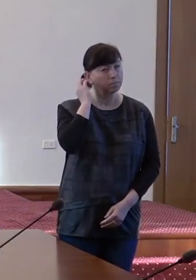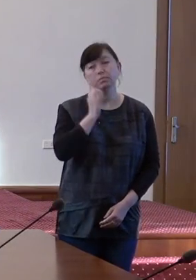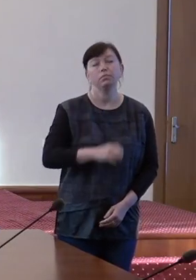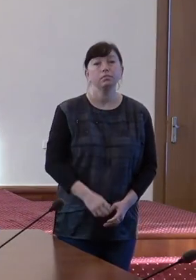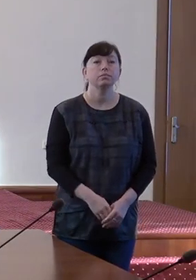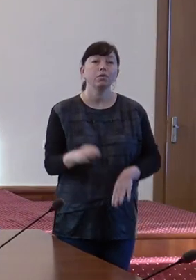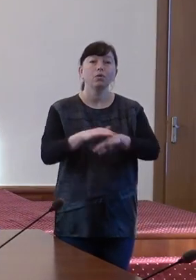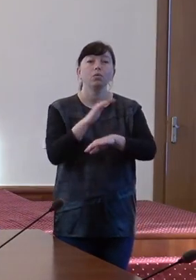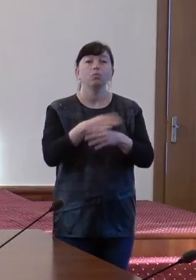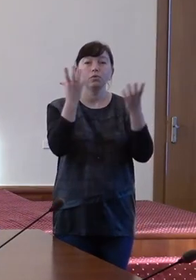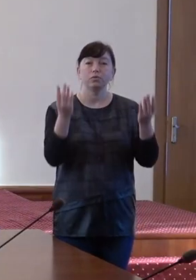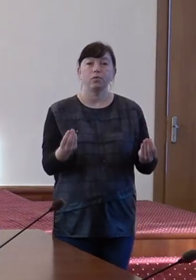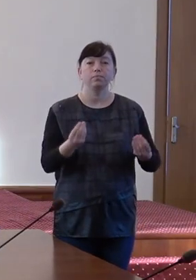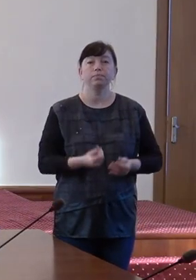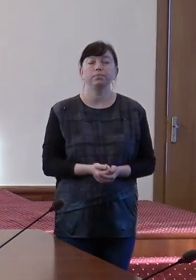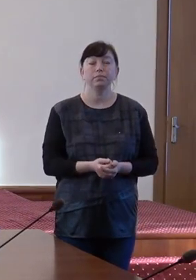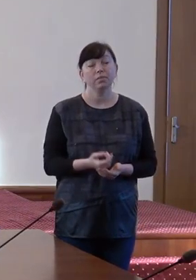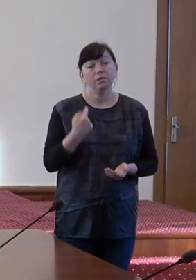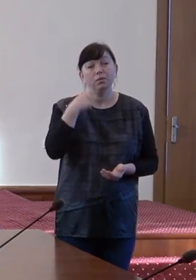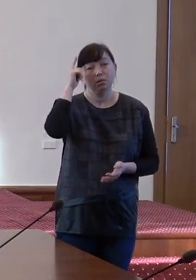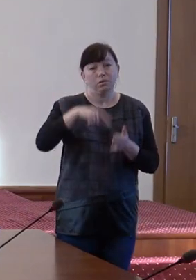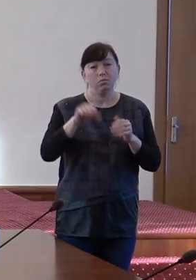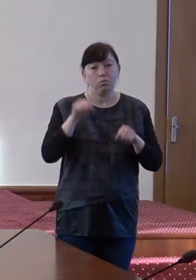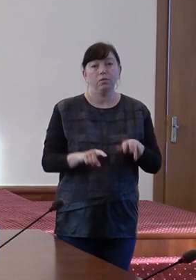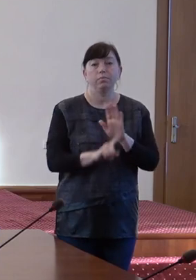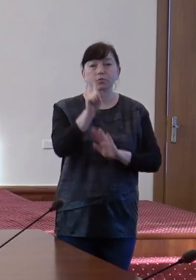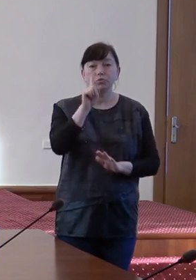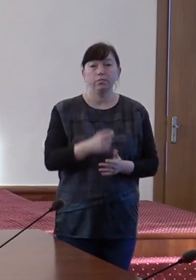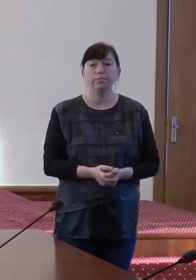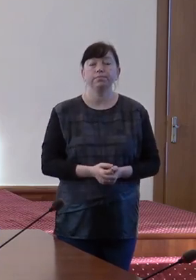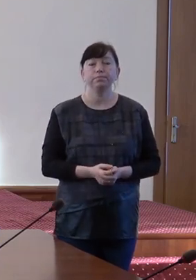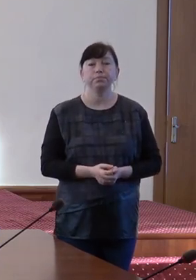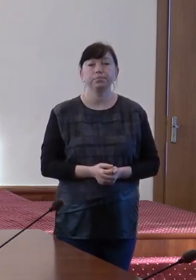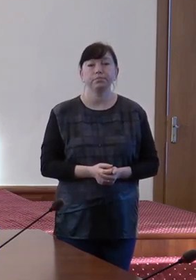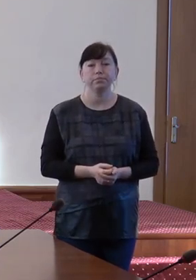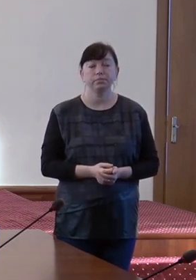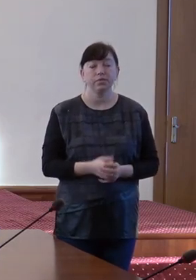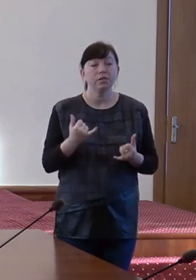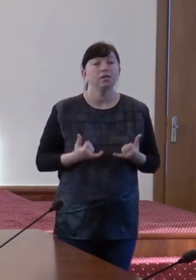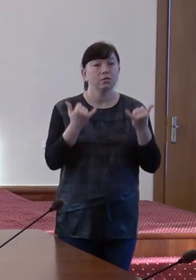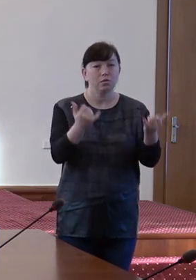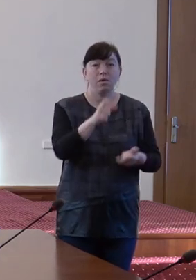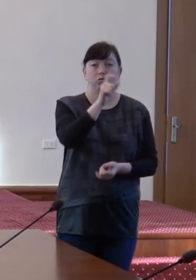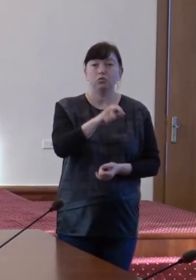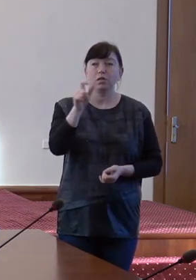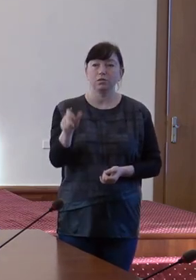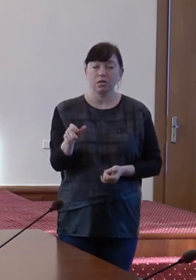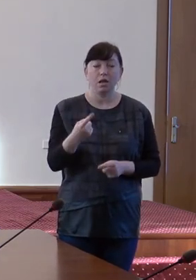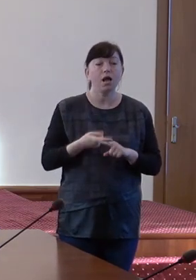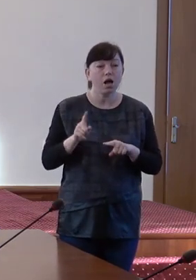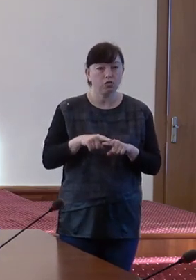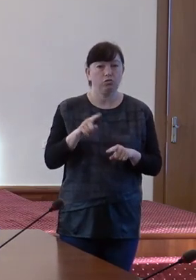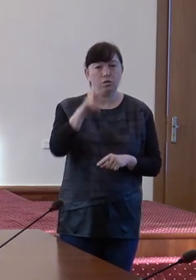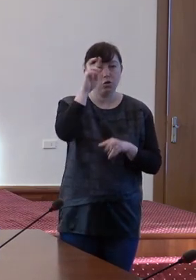Bună ziua! Cred că putem începe. Estimați cetățeni, acest